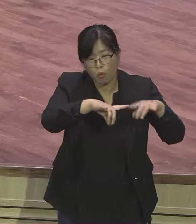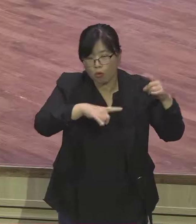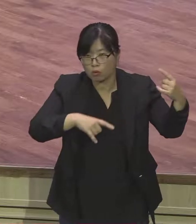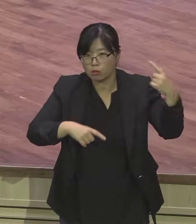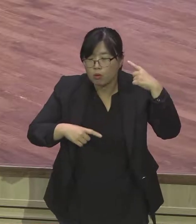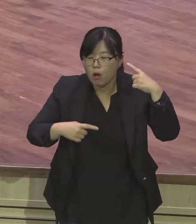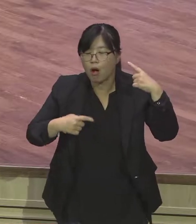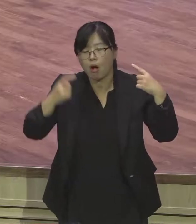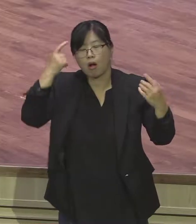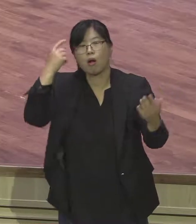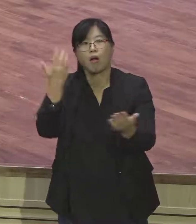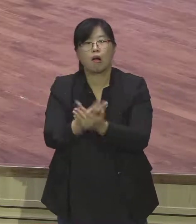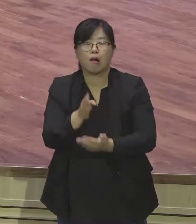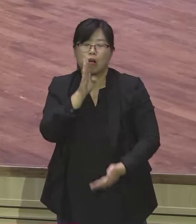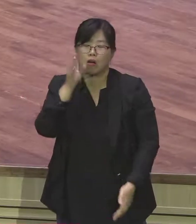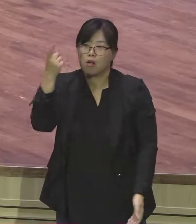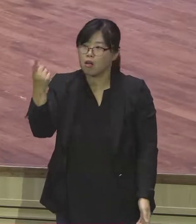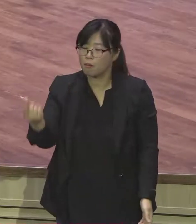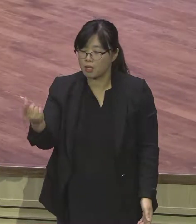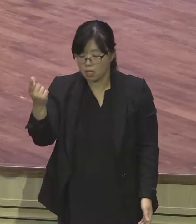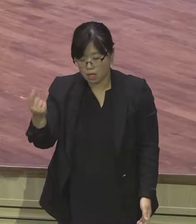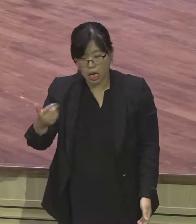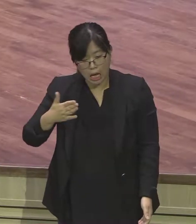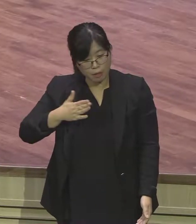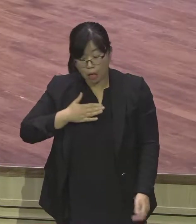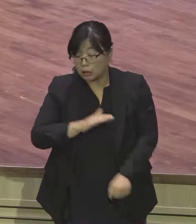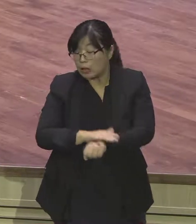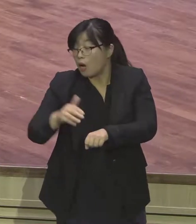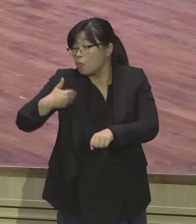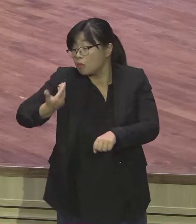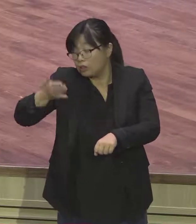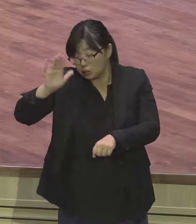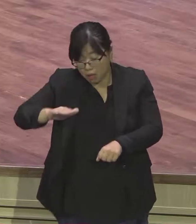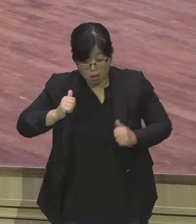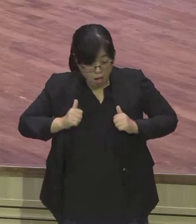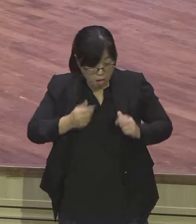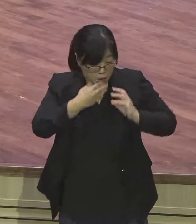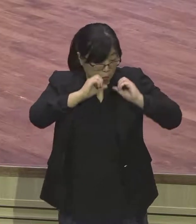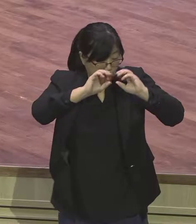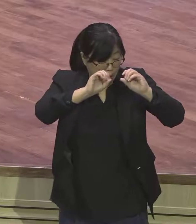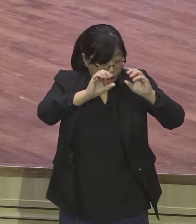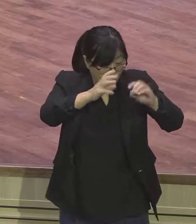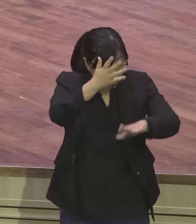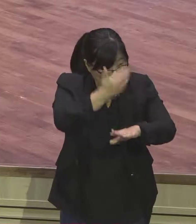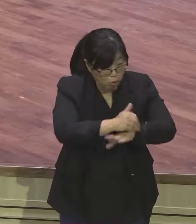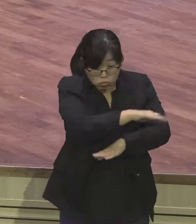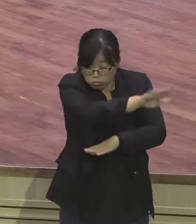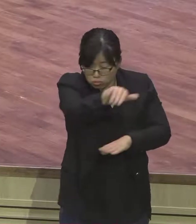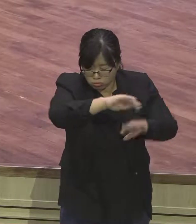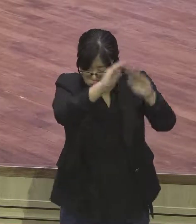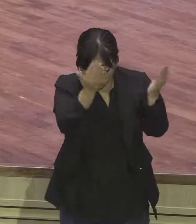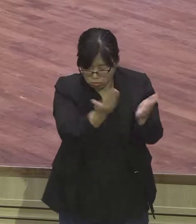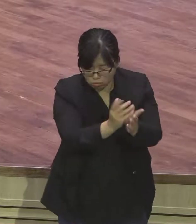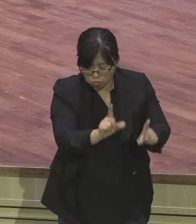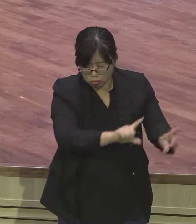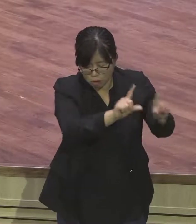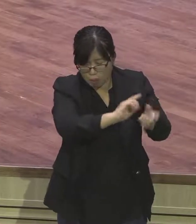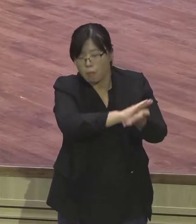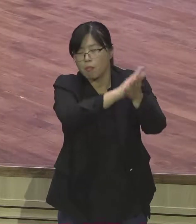증거해서 내가 지금 목사가 되었다고 간증을 하는데 교도소에서 거기서 나와가지고 예수 믿고 전도자가 된